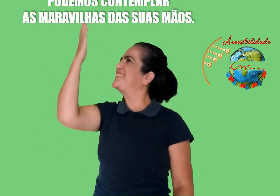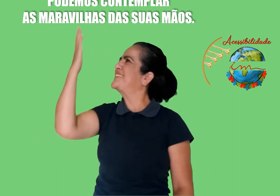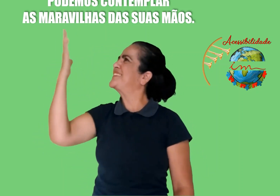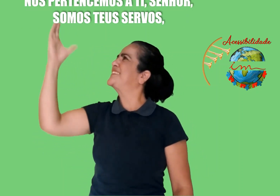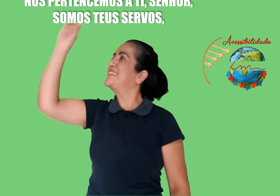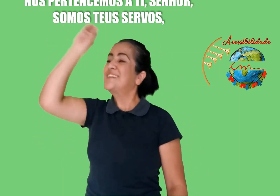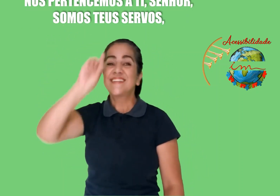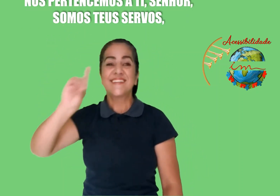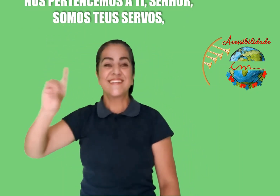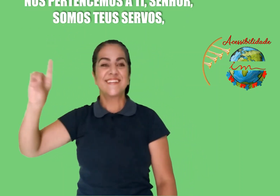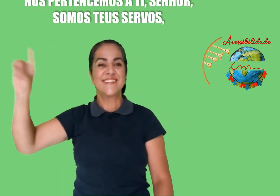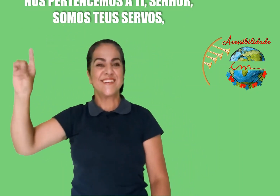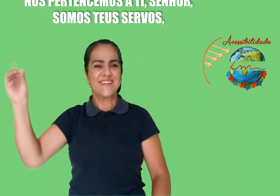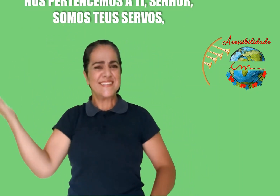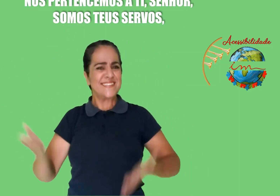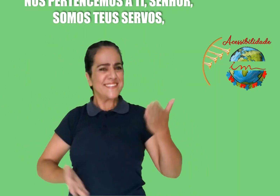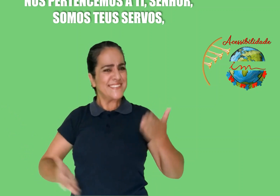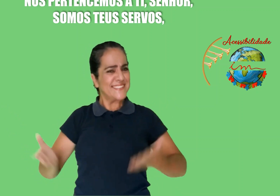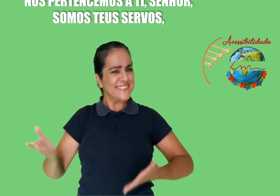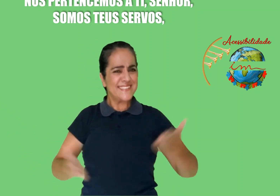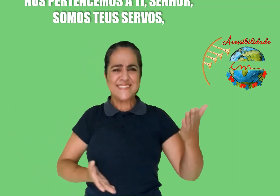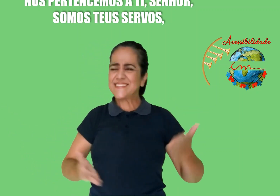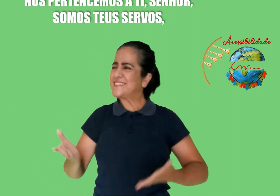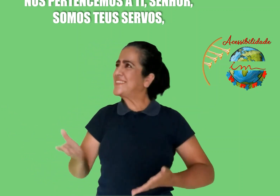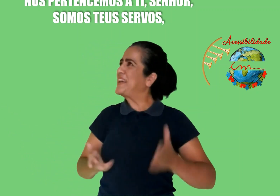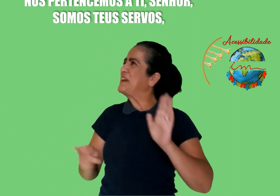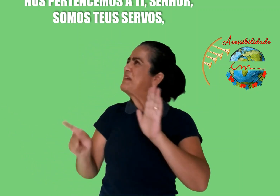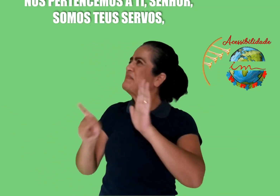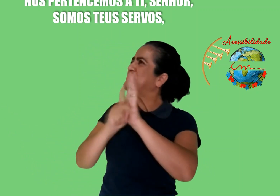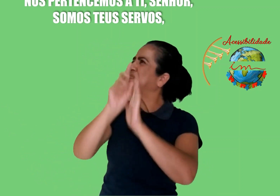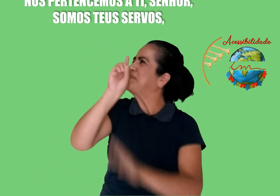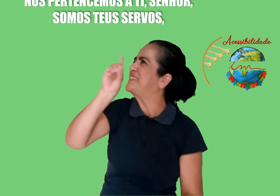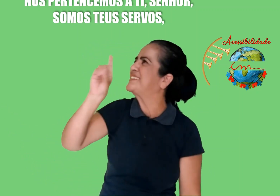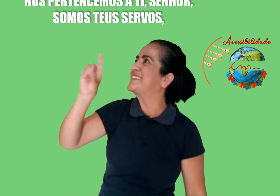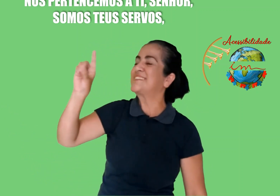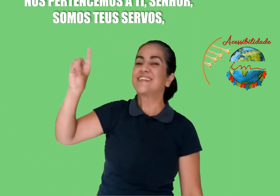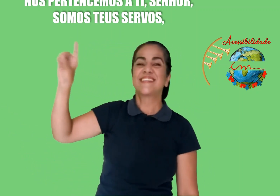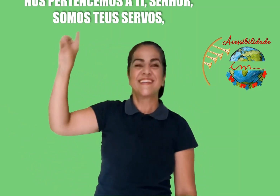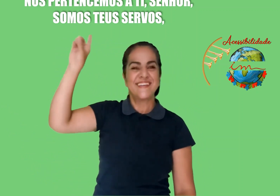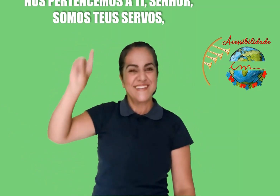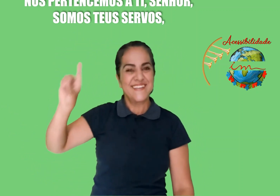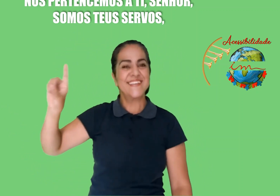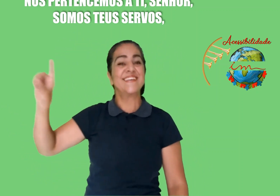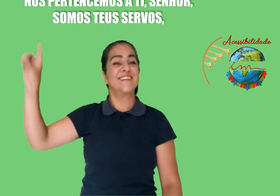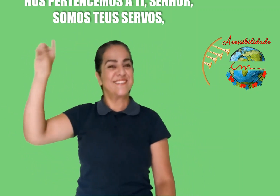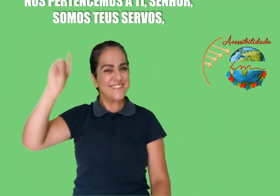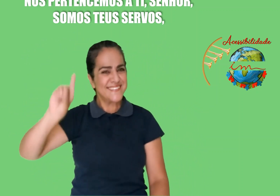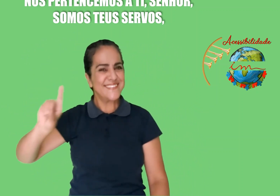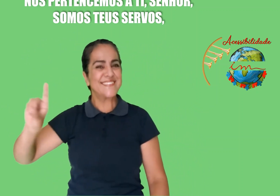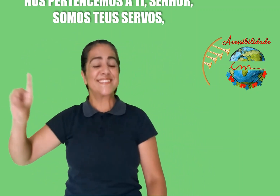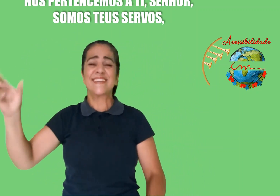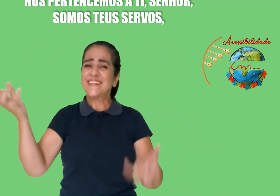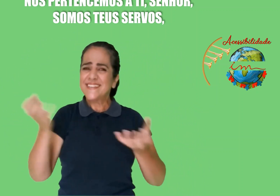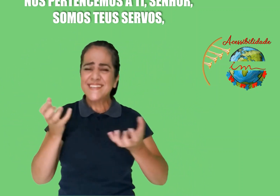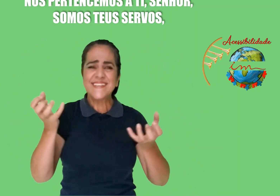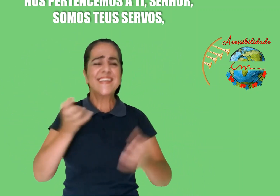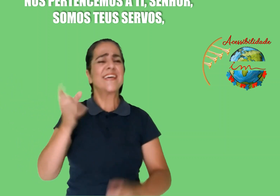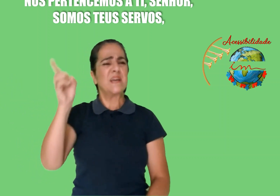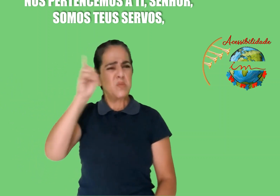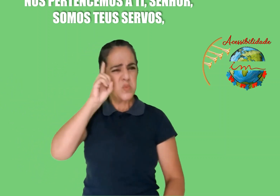Nós pertencemos a ti, Senhor Somos